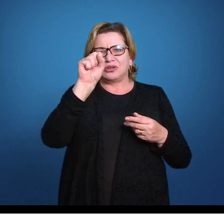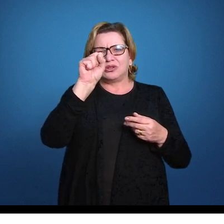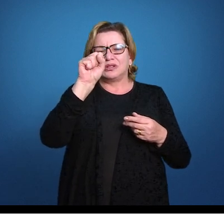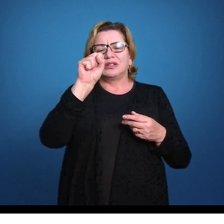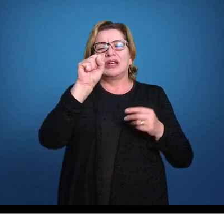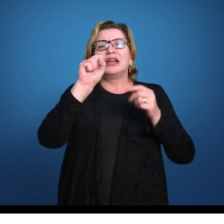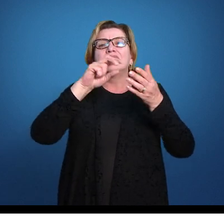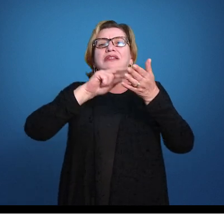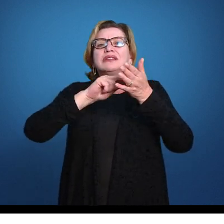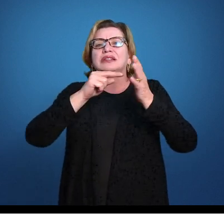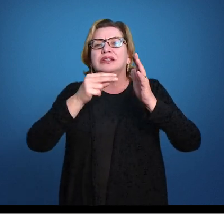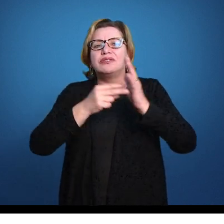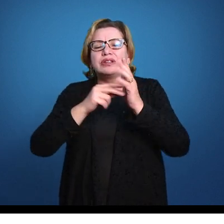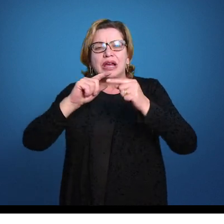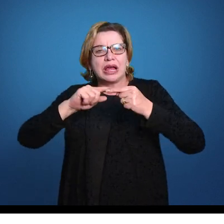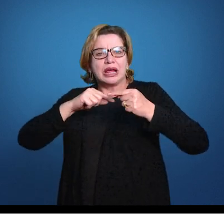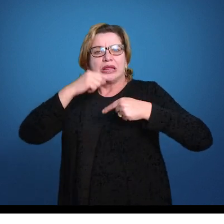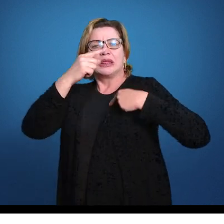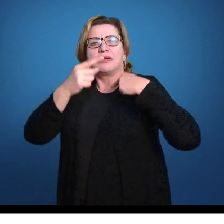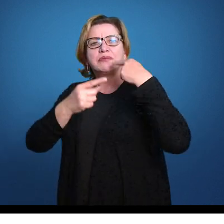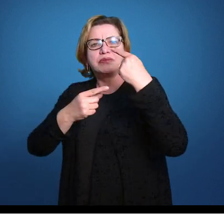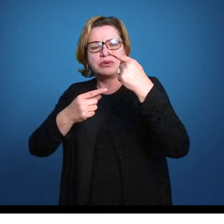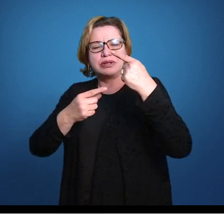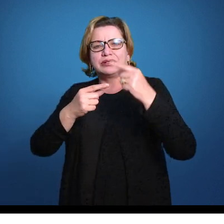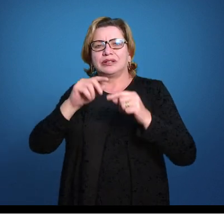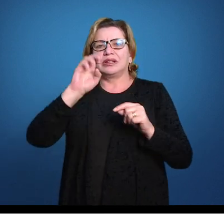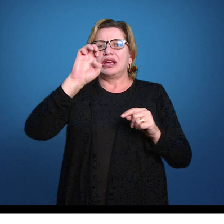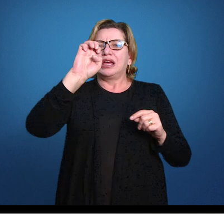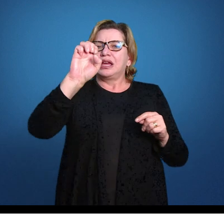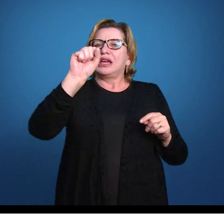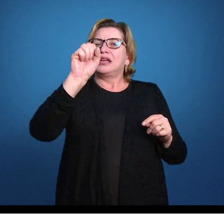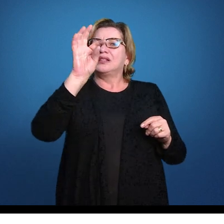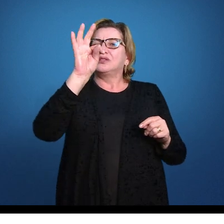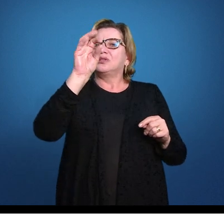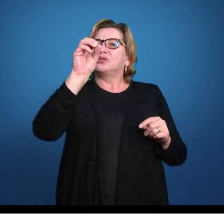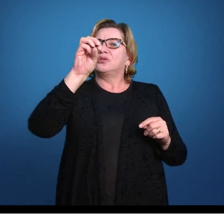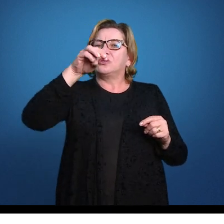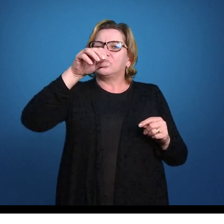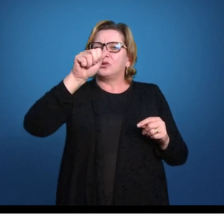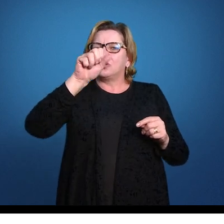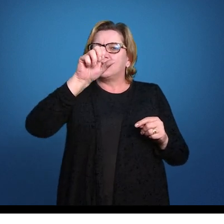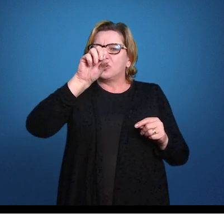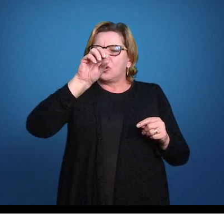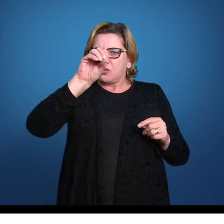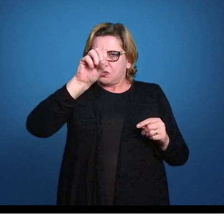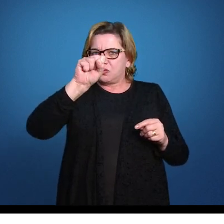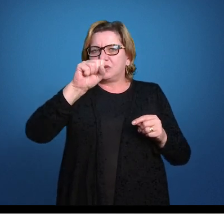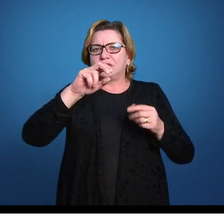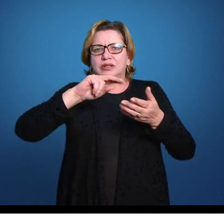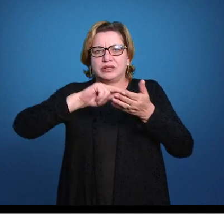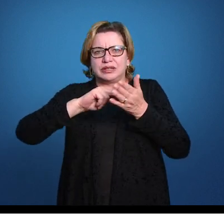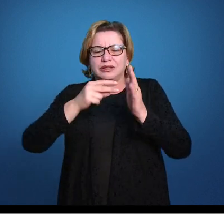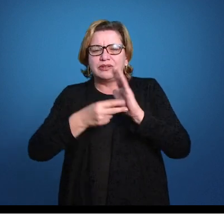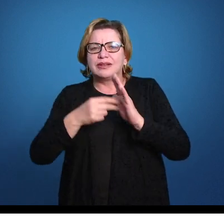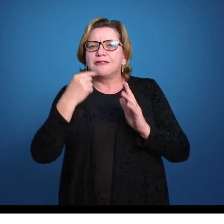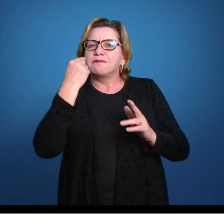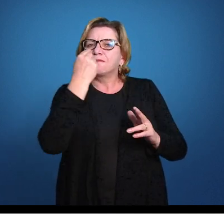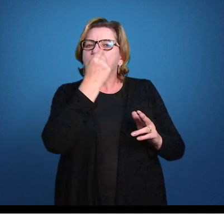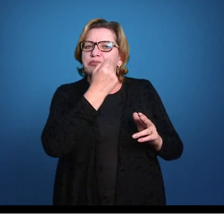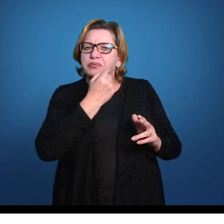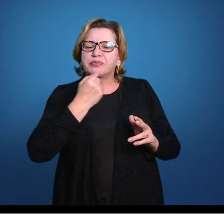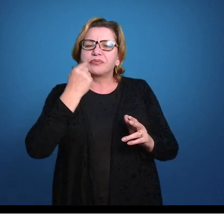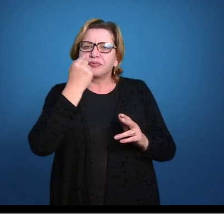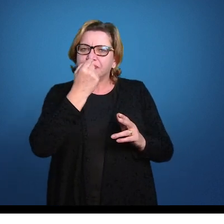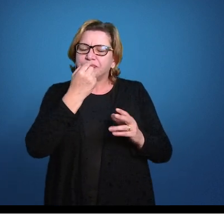significa posterior, estoma ou estomos é boca, boca, estômago, o próprio nome estômago vem